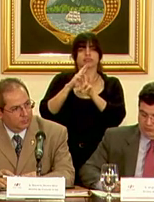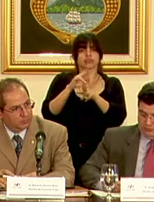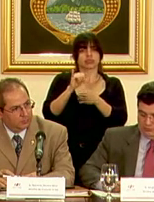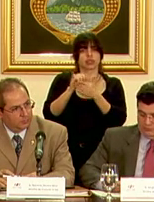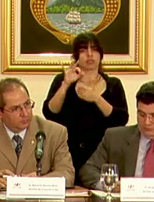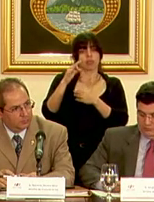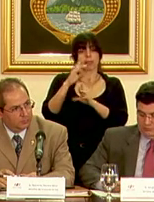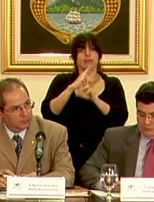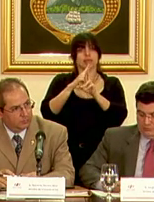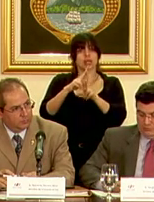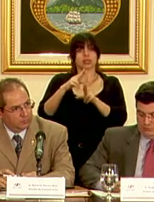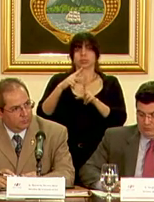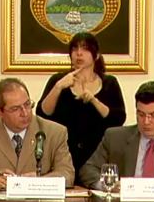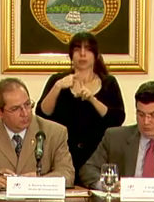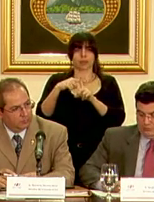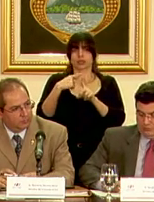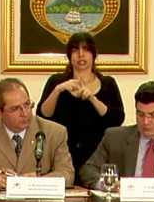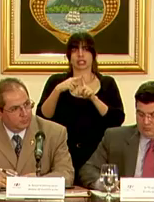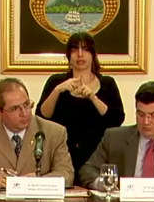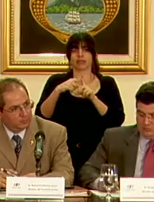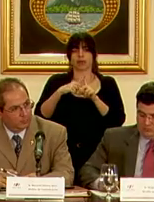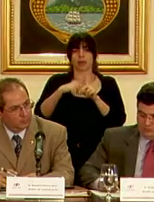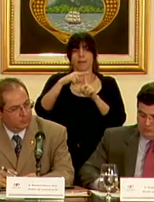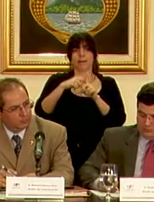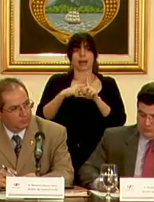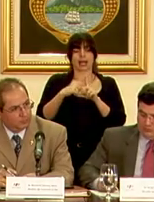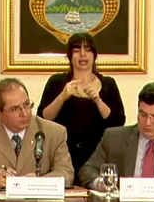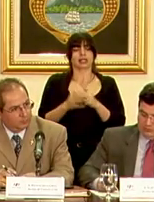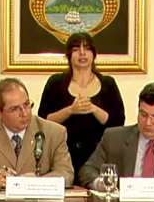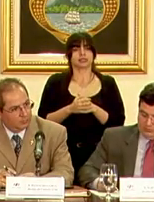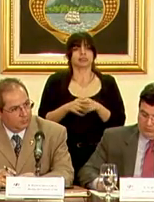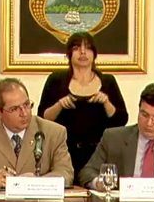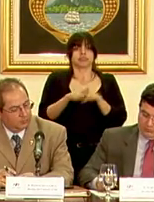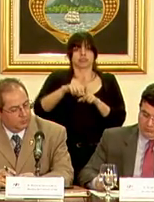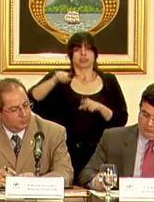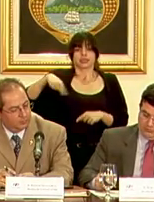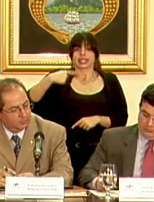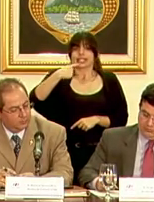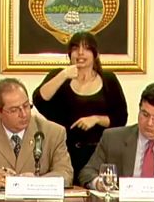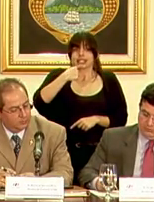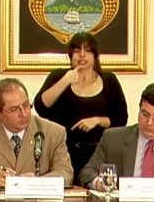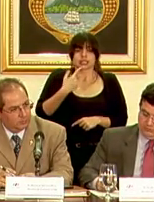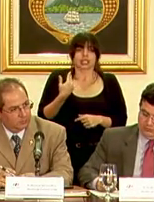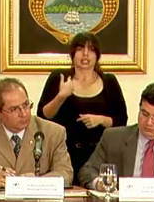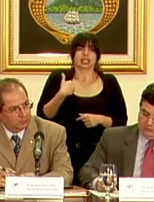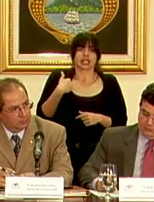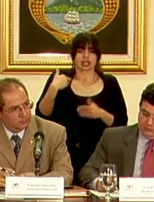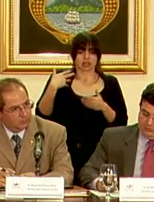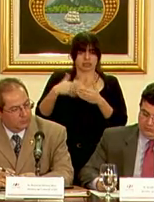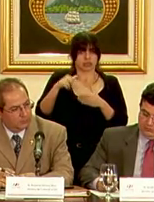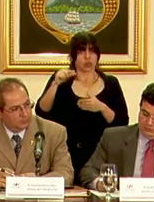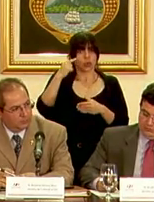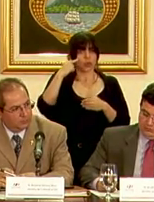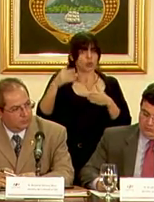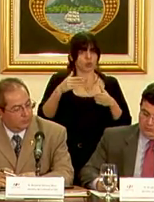no son resultados muy positivos en cuanto a la imagen y al rumbo incluso mencionan que lleva este gobierno